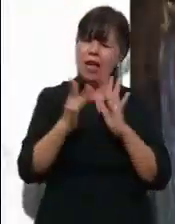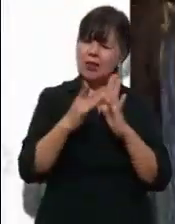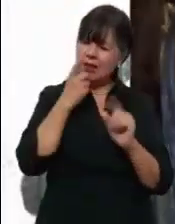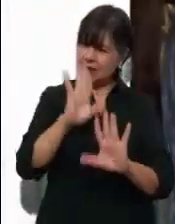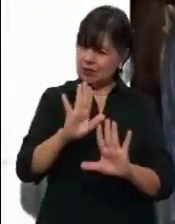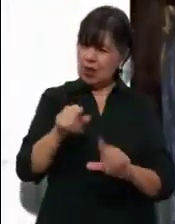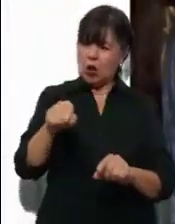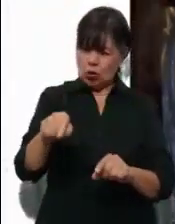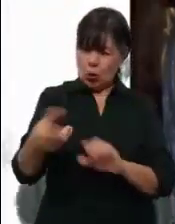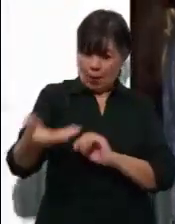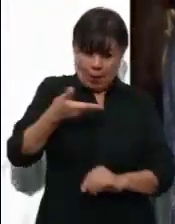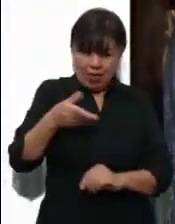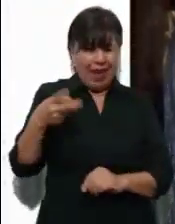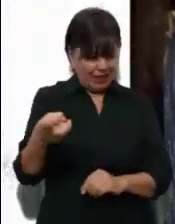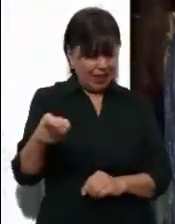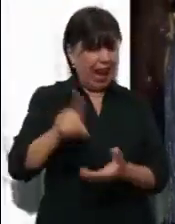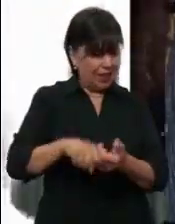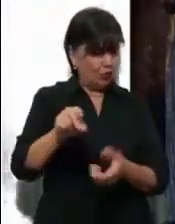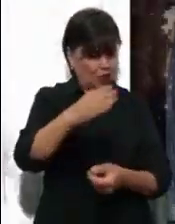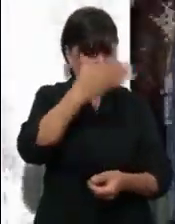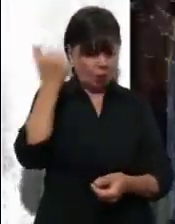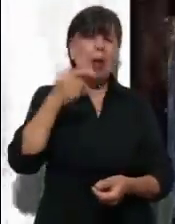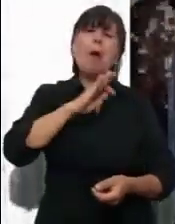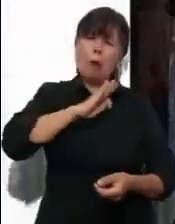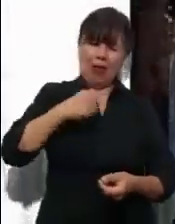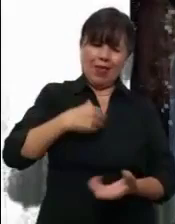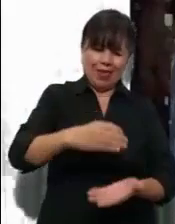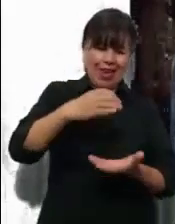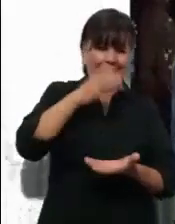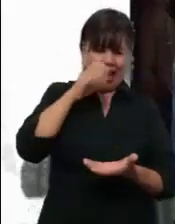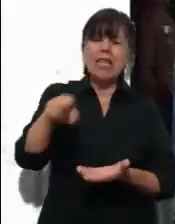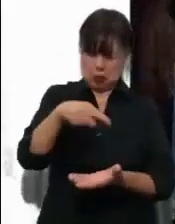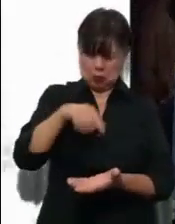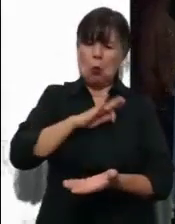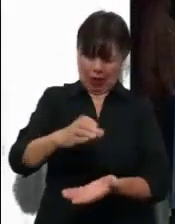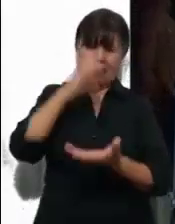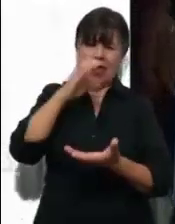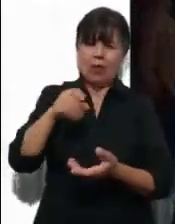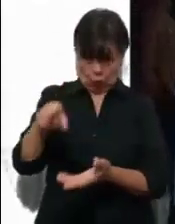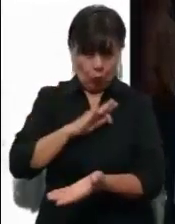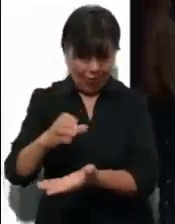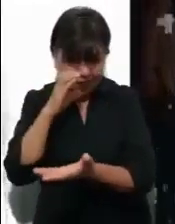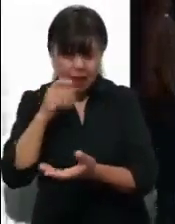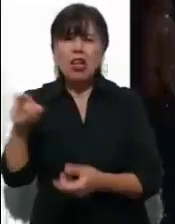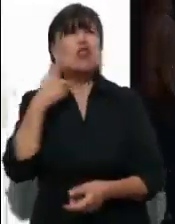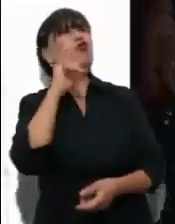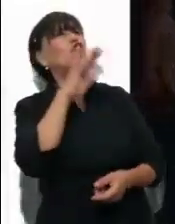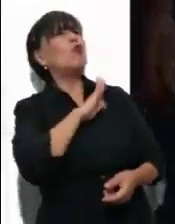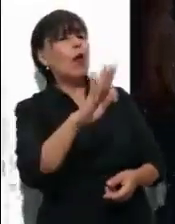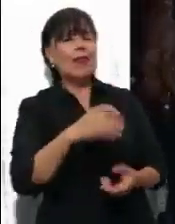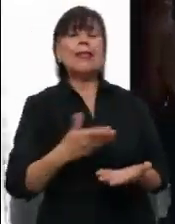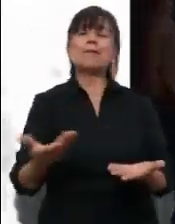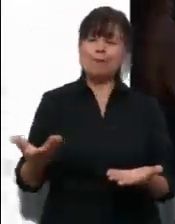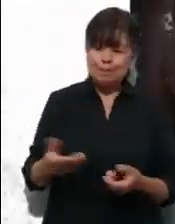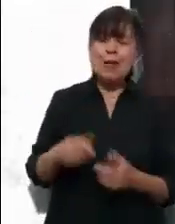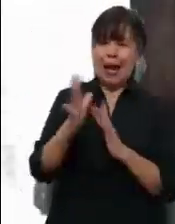ustedes lo que piden. ¿Podrán beber el cáliz que yo he de beber? Ellos contestaron, sí podemos. Y él